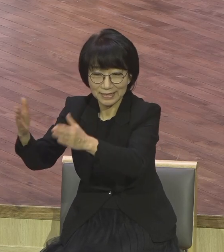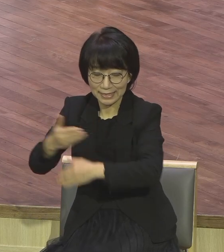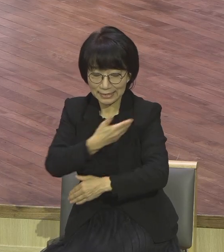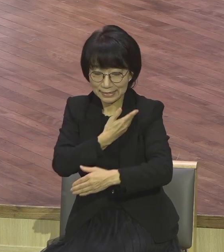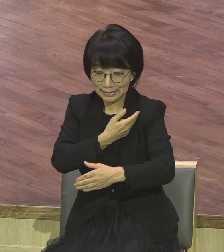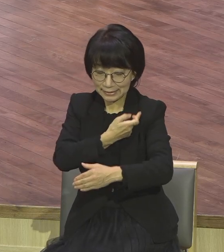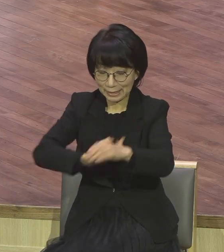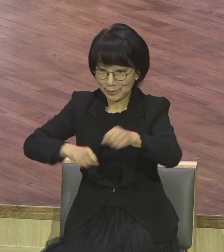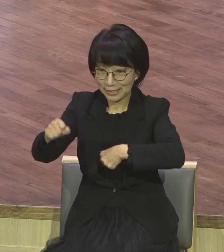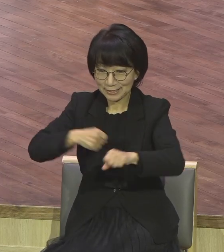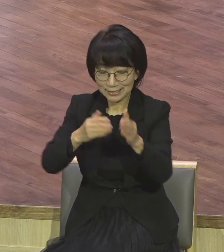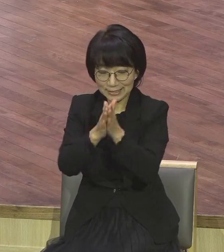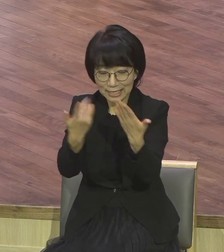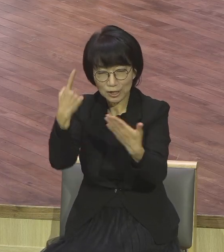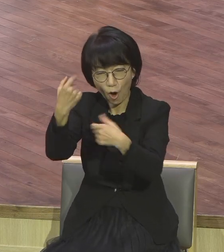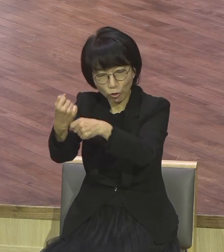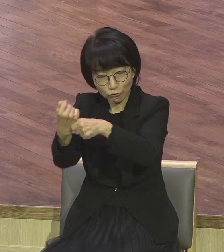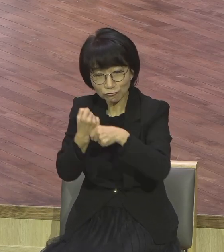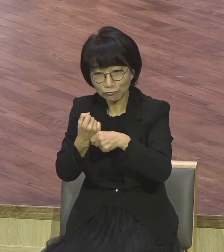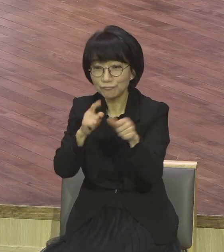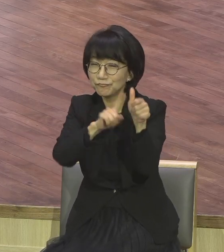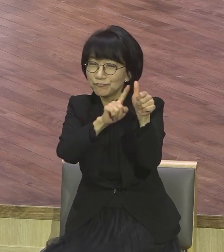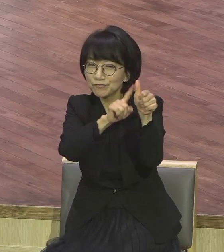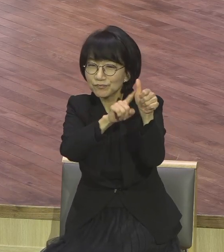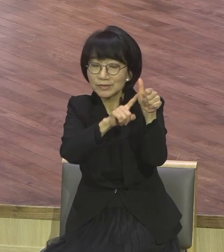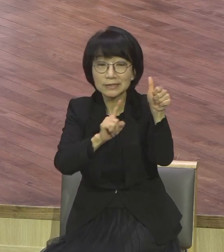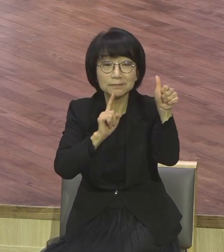했어요 사도행전 속의 제자들이